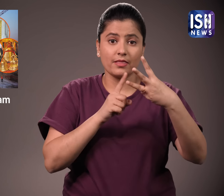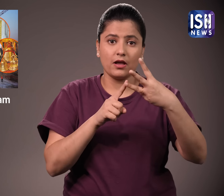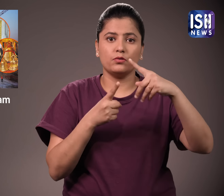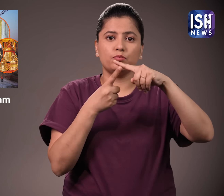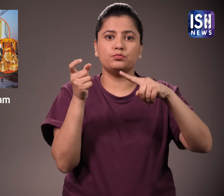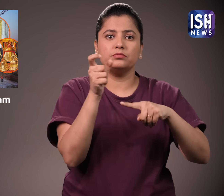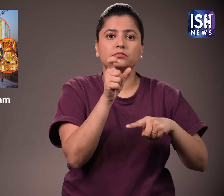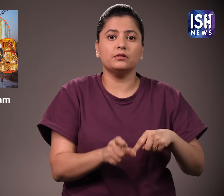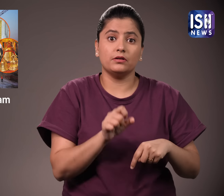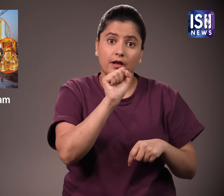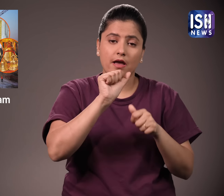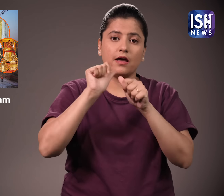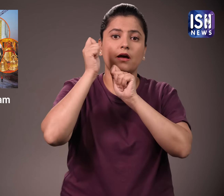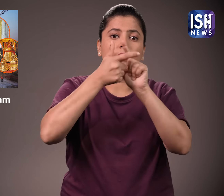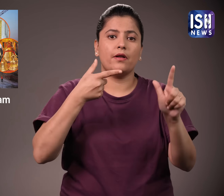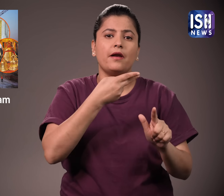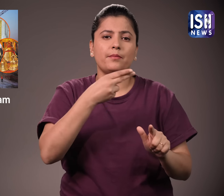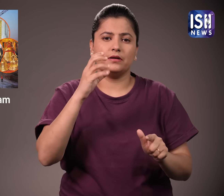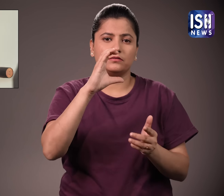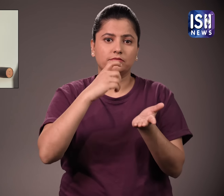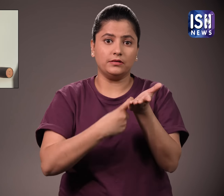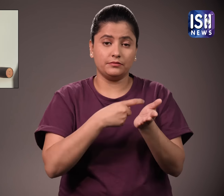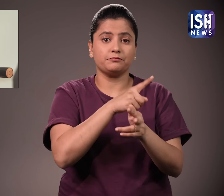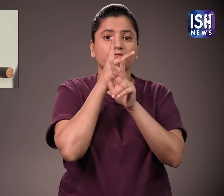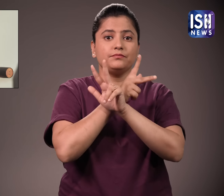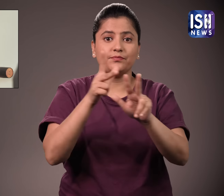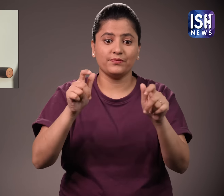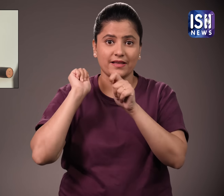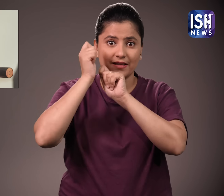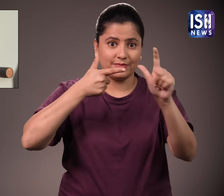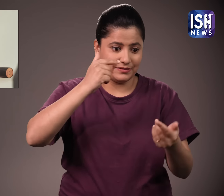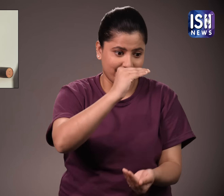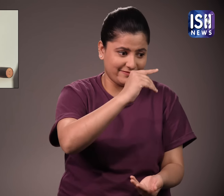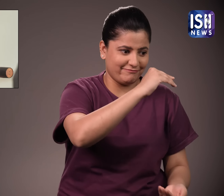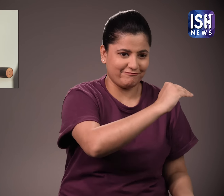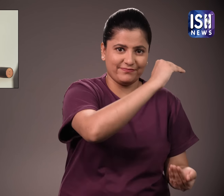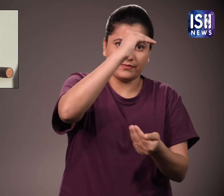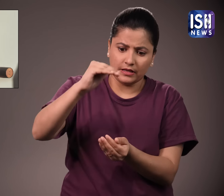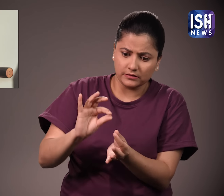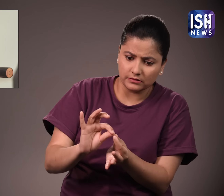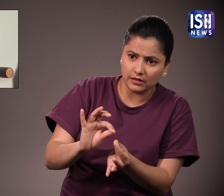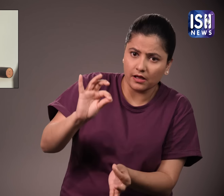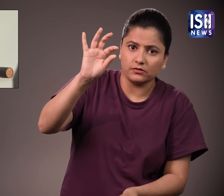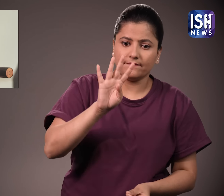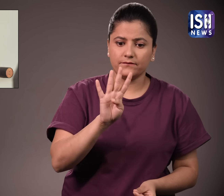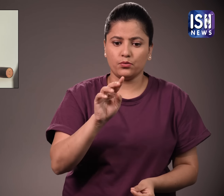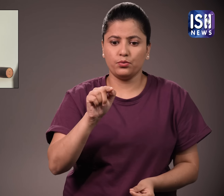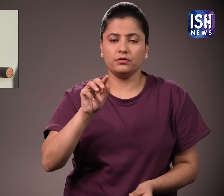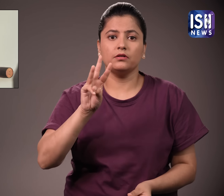ट्रस्ट के महासचिप चंपट राई ने बताया कि राम लला के मूर्थी चार दशमलव तीन फीट उची है और इसका